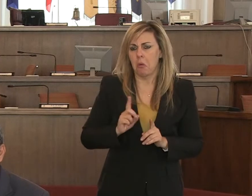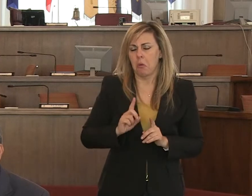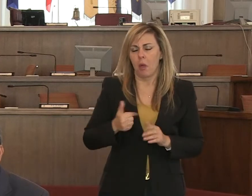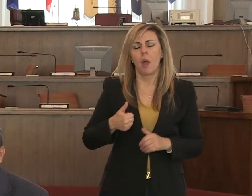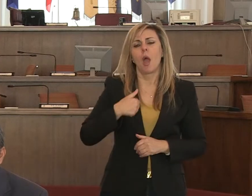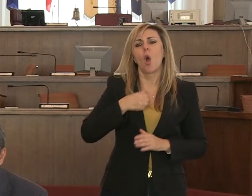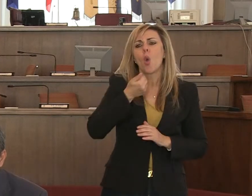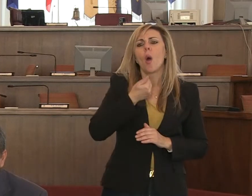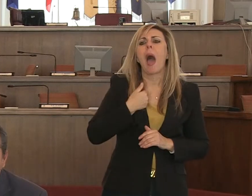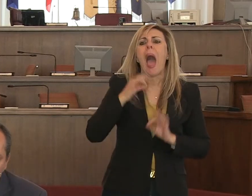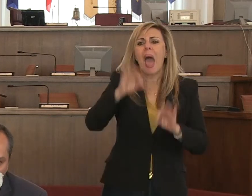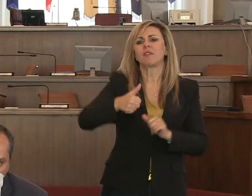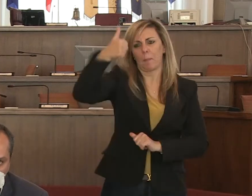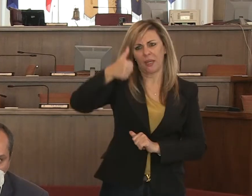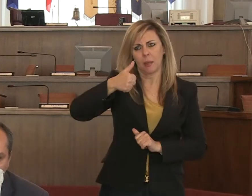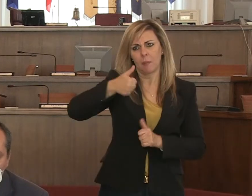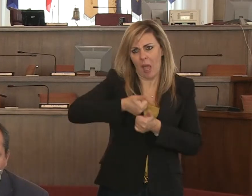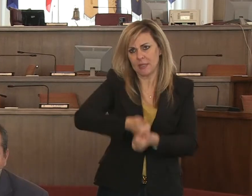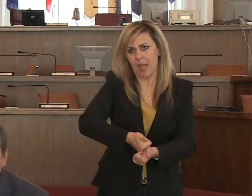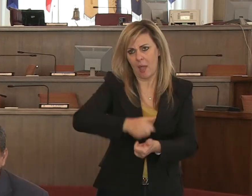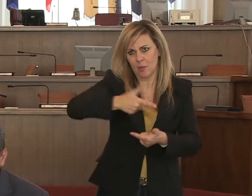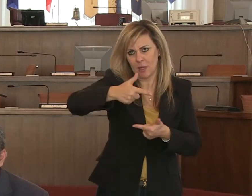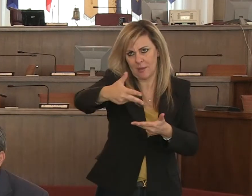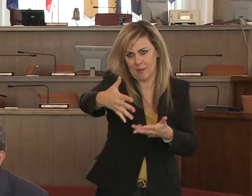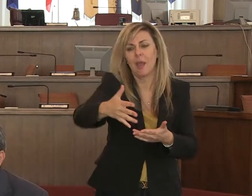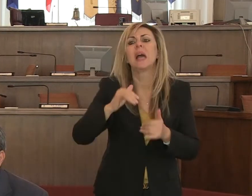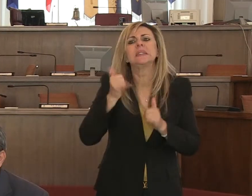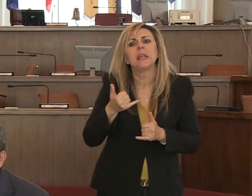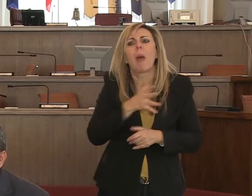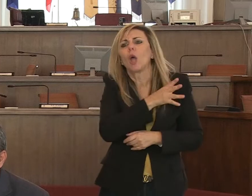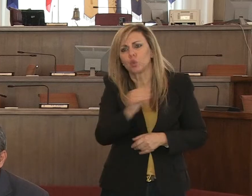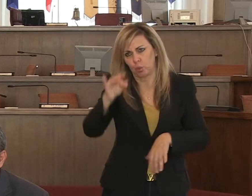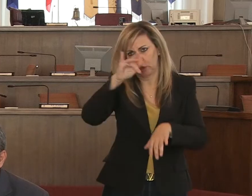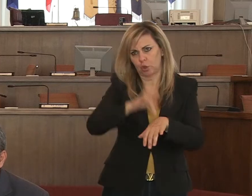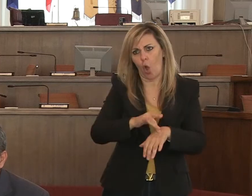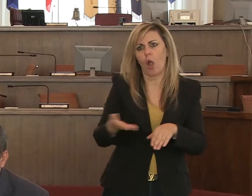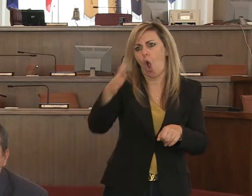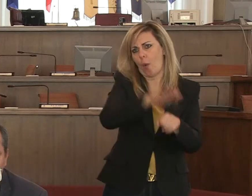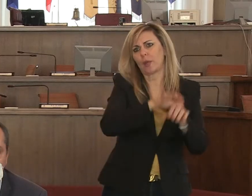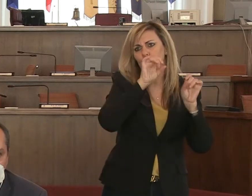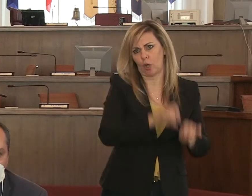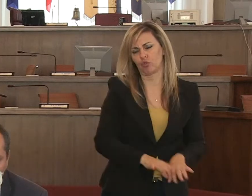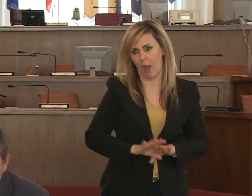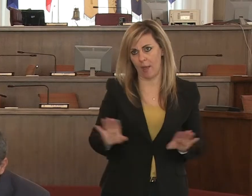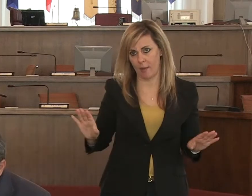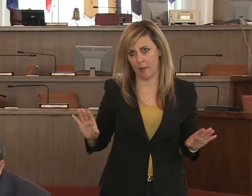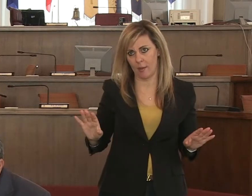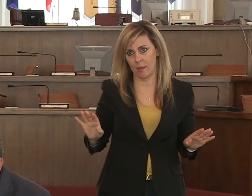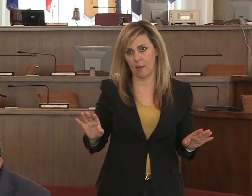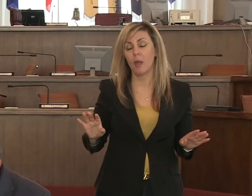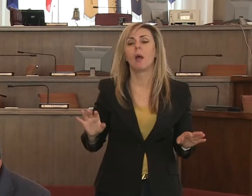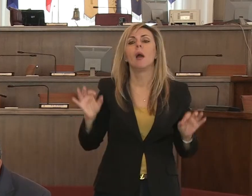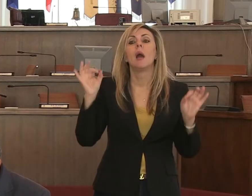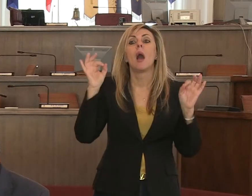presentazione però tutti riusciranno sicuramente a ottenere questa copertura e lavoreremo